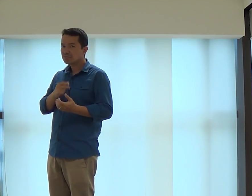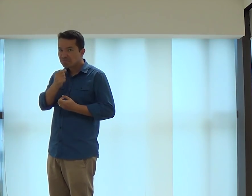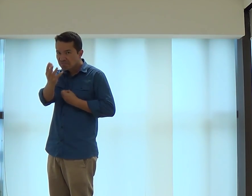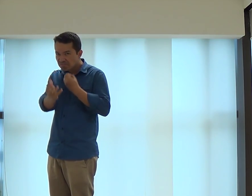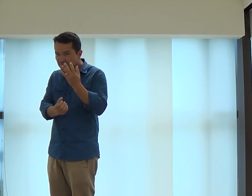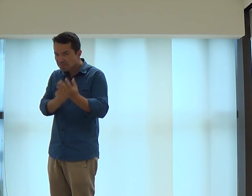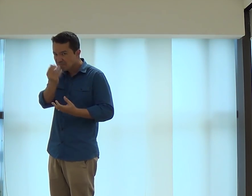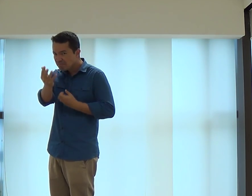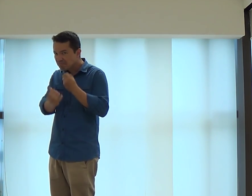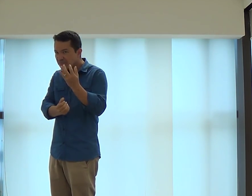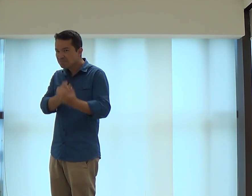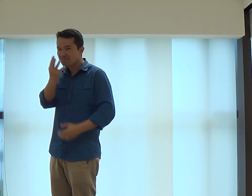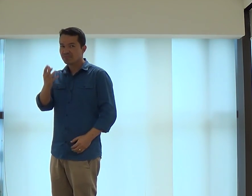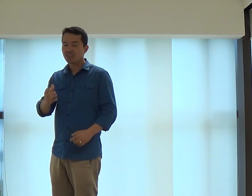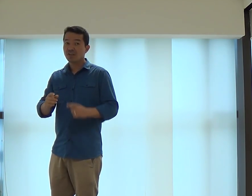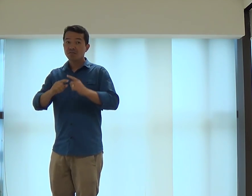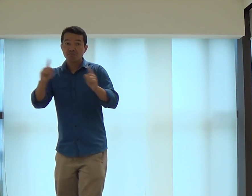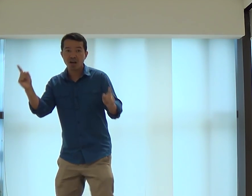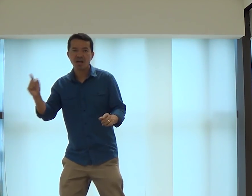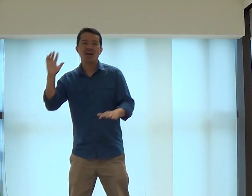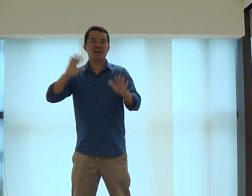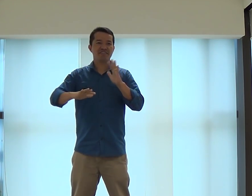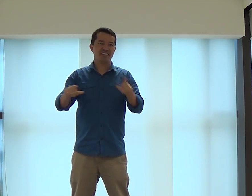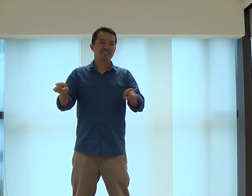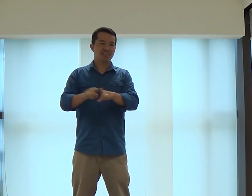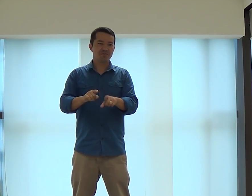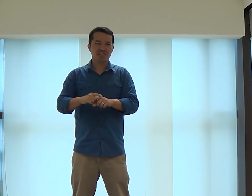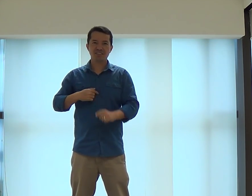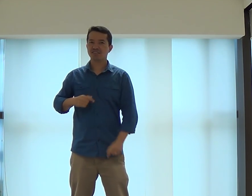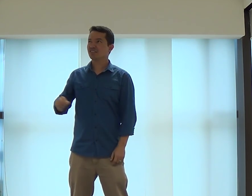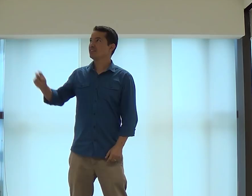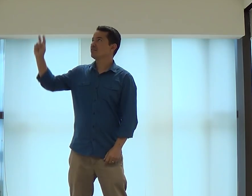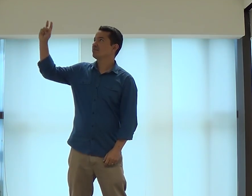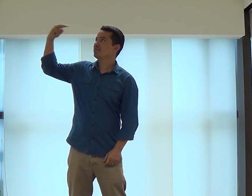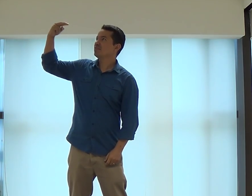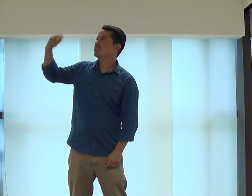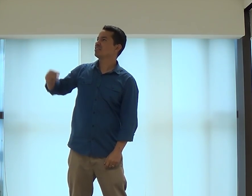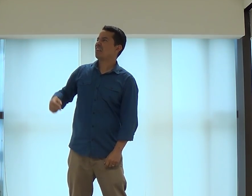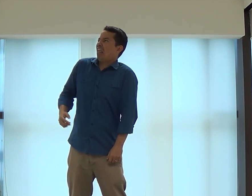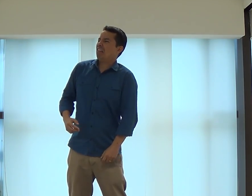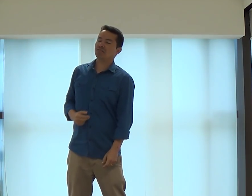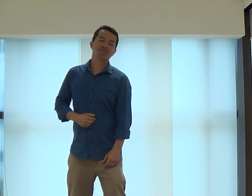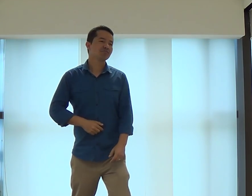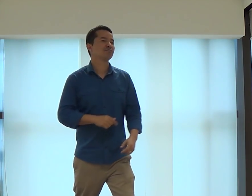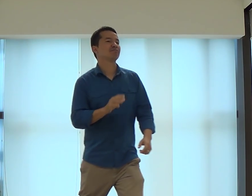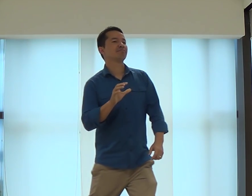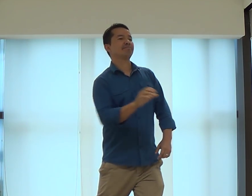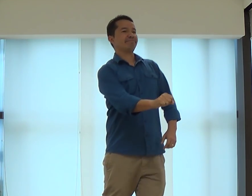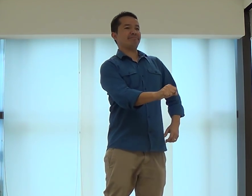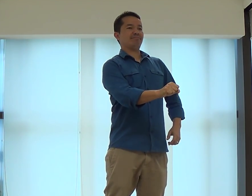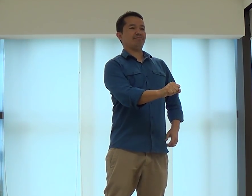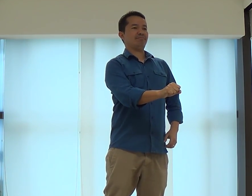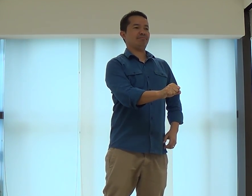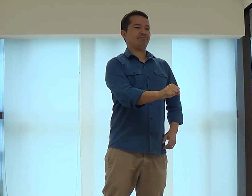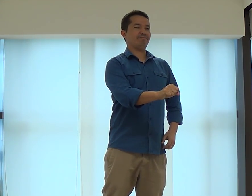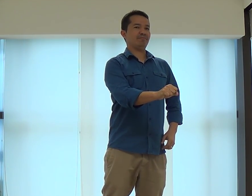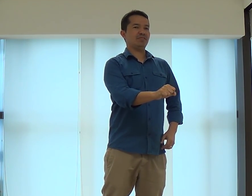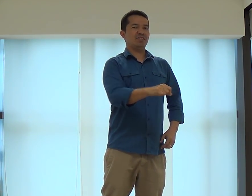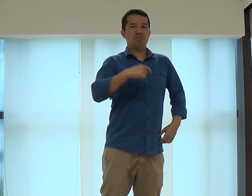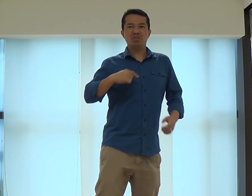É verdade, eu estou desabafando aqui para vocês. Mas, às vezes, também, eu sei que Deus está me olhando, ah, tanto faz, eu vou